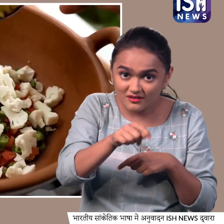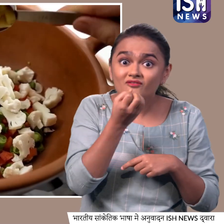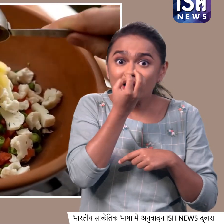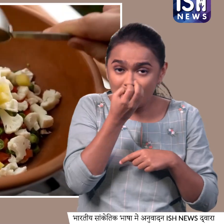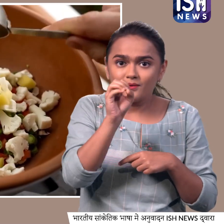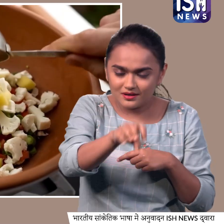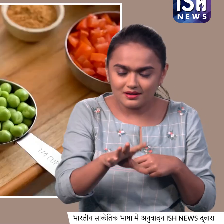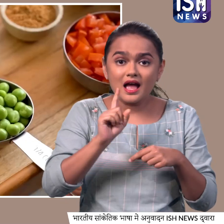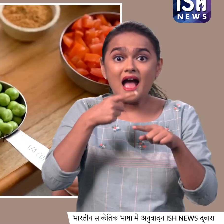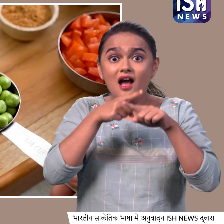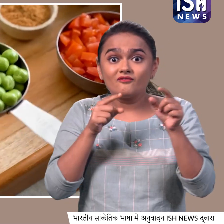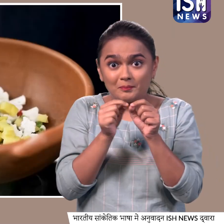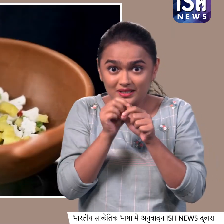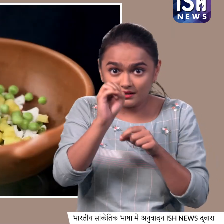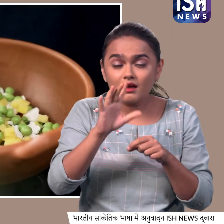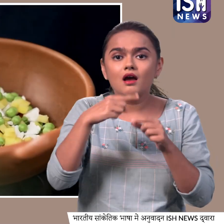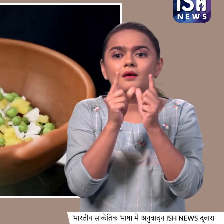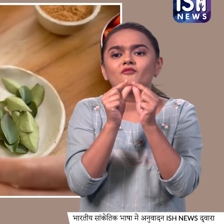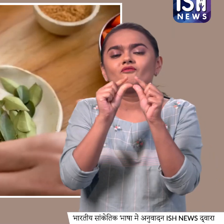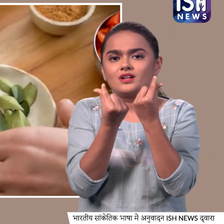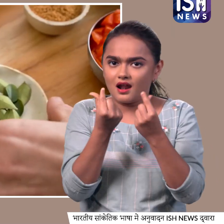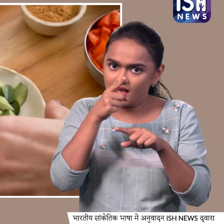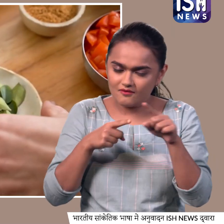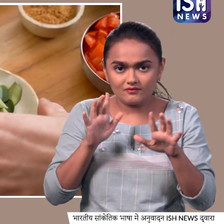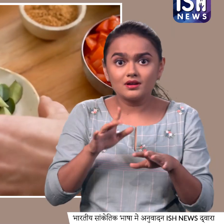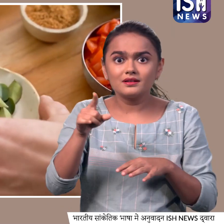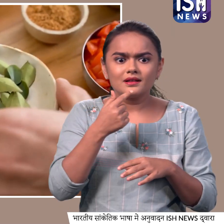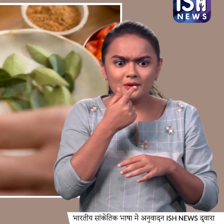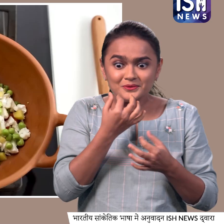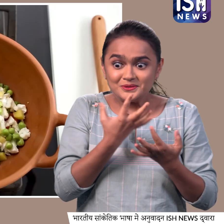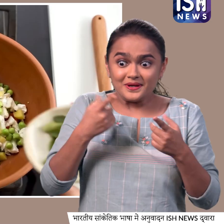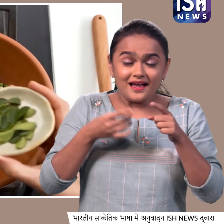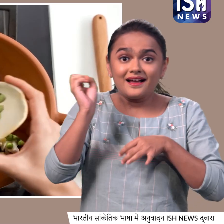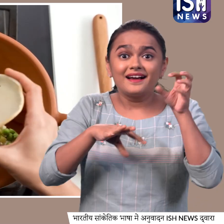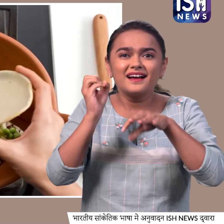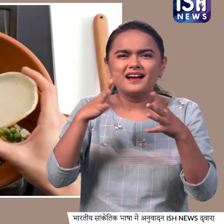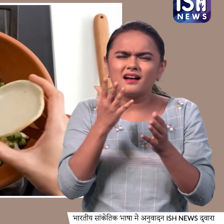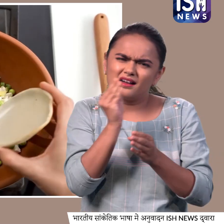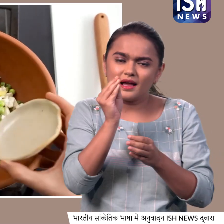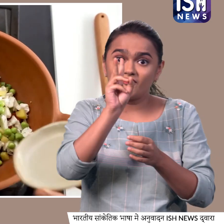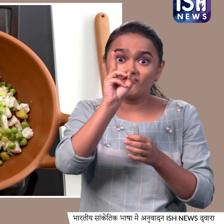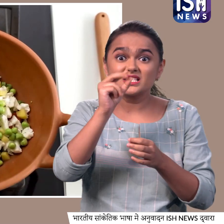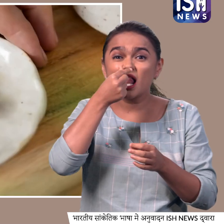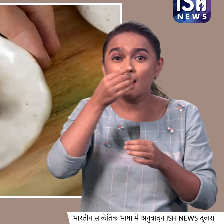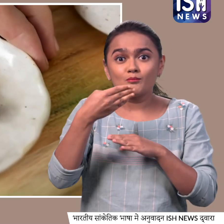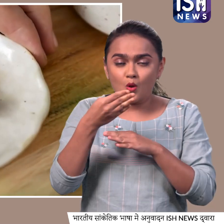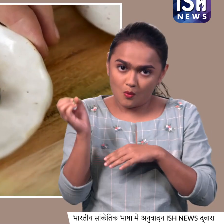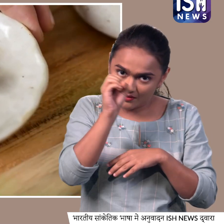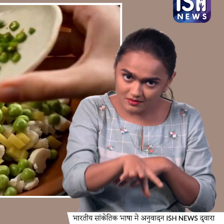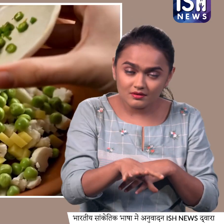कप आलू और एक चोथाई कप मटर, फ्लेवरिंग के लिए इसमें हम डालेंगे करीब 20 कड़ पते, दो छोटी हरी